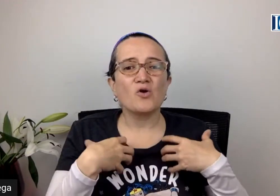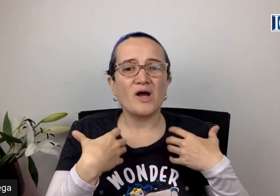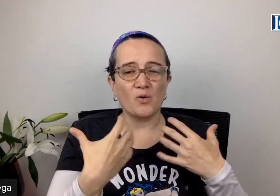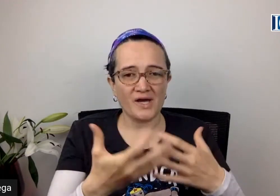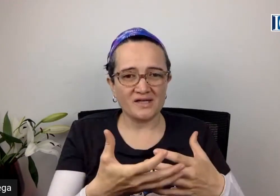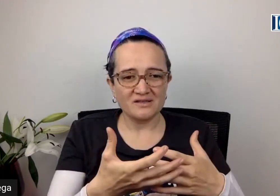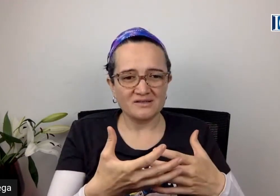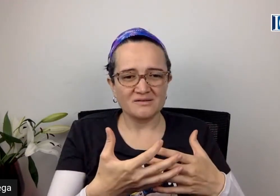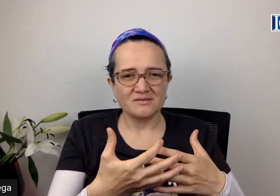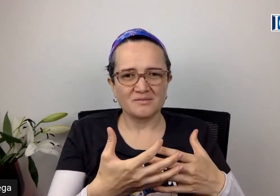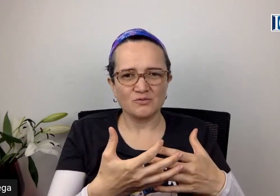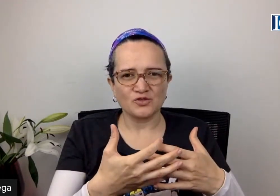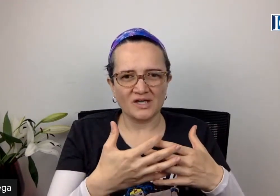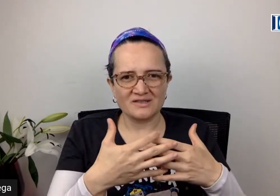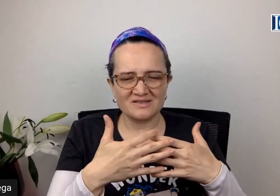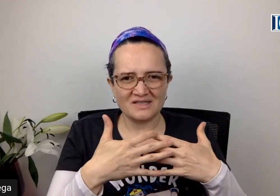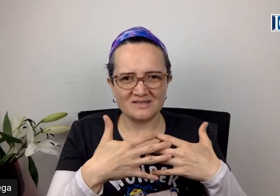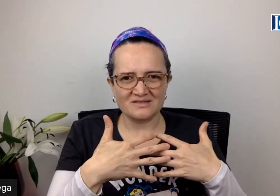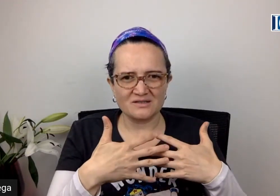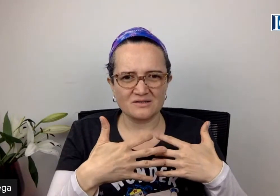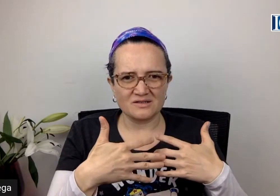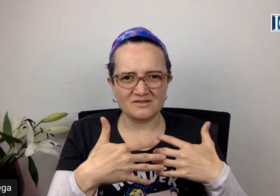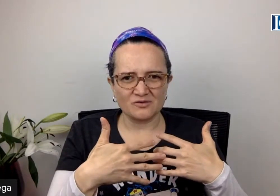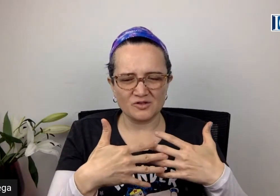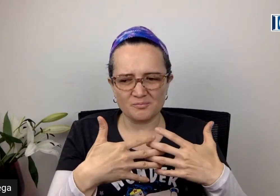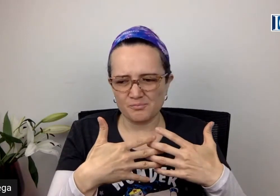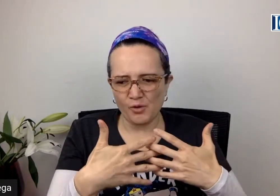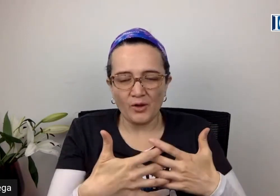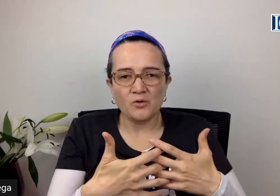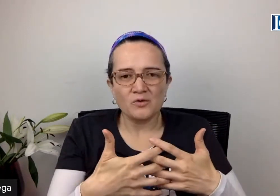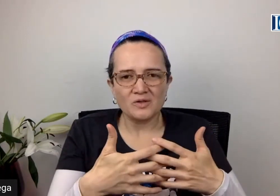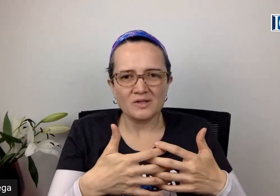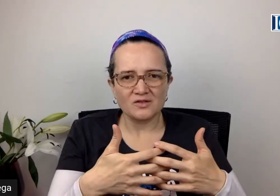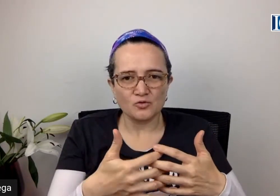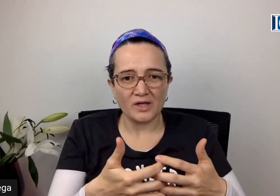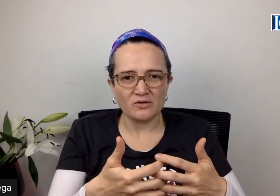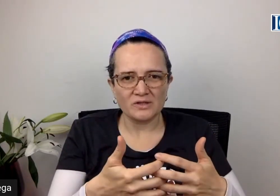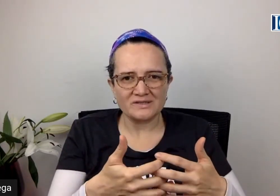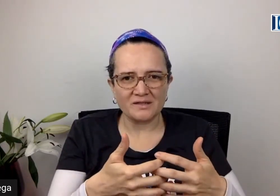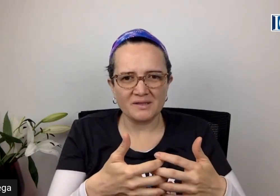colaborar, para buscar desde donde puedo ayudar con el tema.